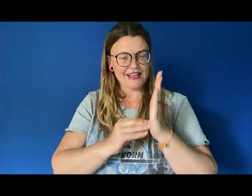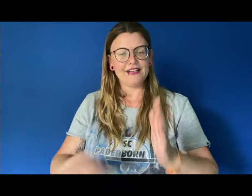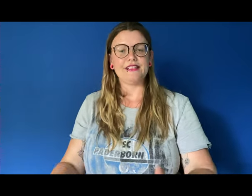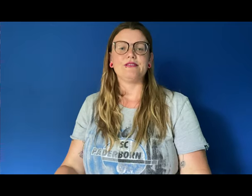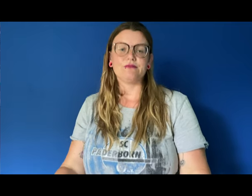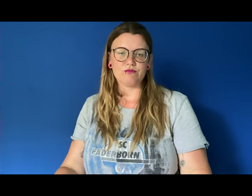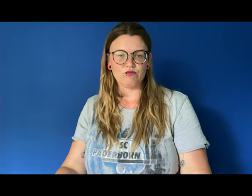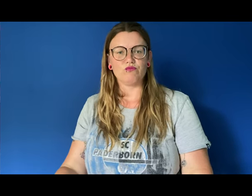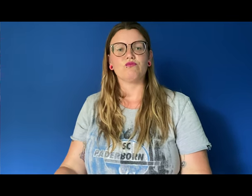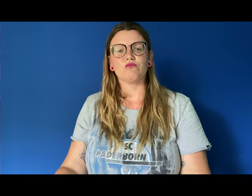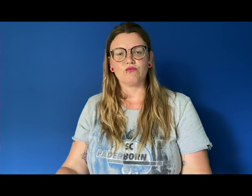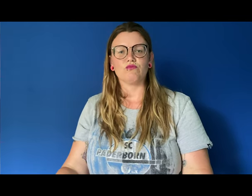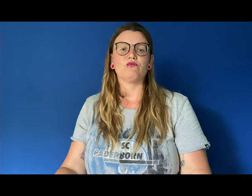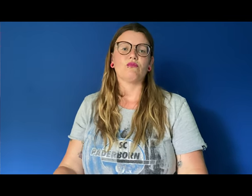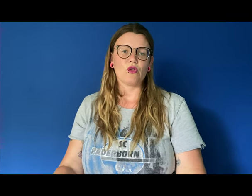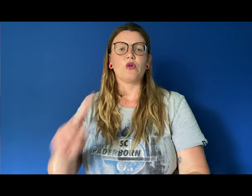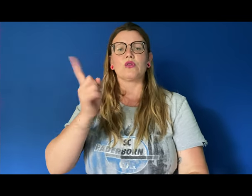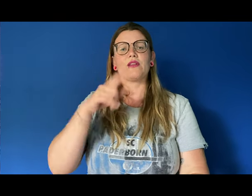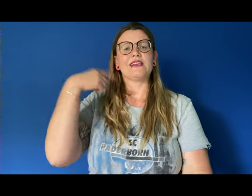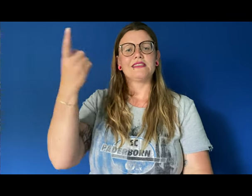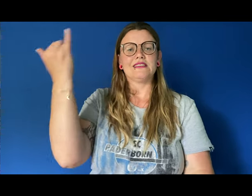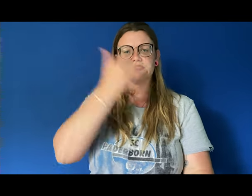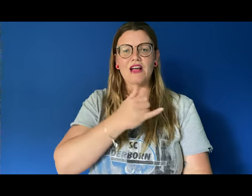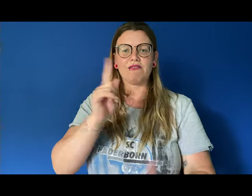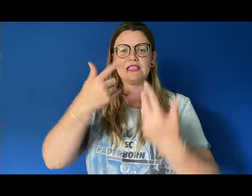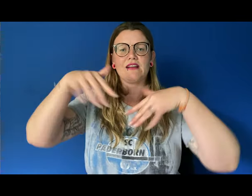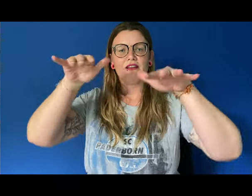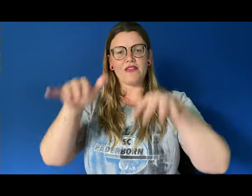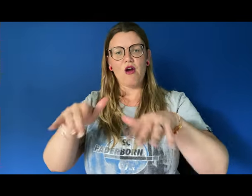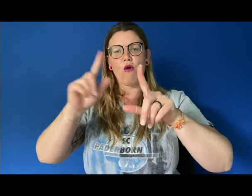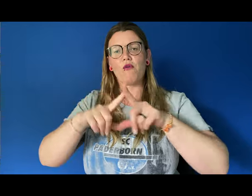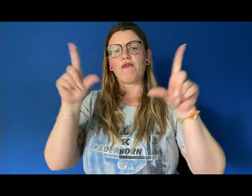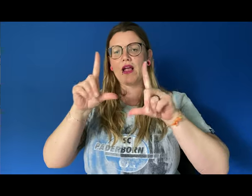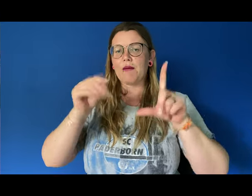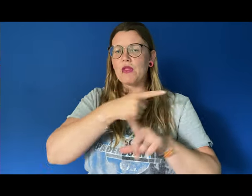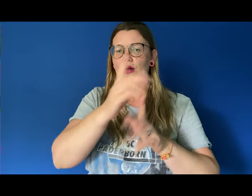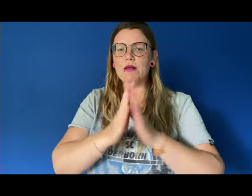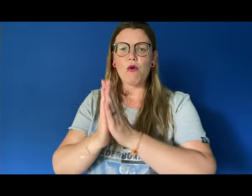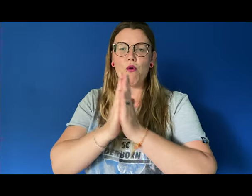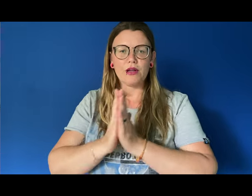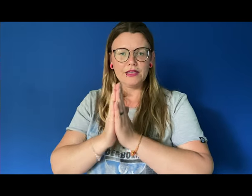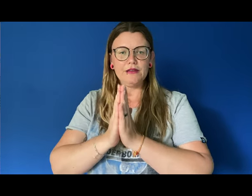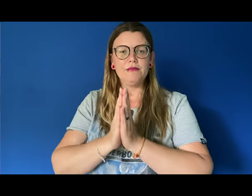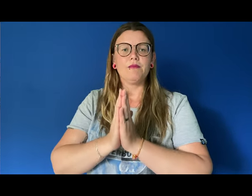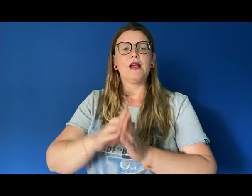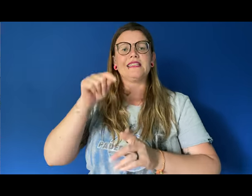mal ein Oh, ich sag nächstes Jahr sind wir wieder da und feiern mit euch Libori Oh,